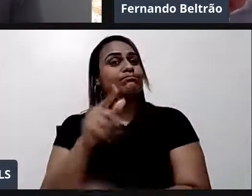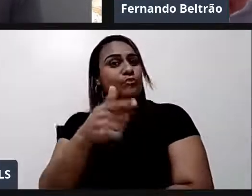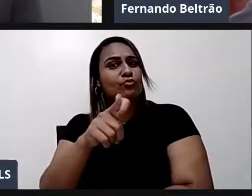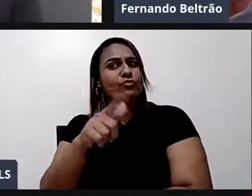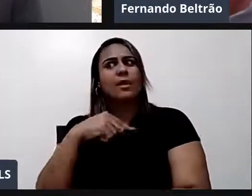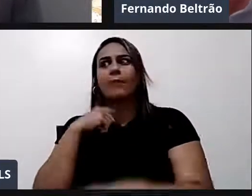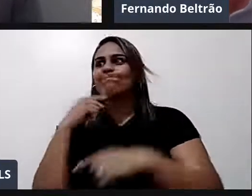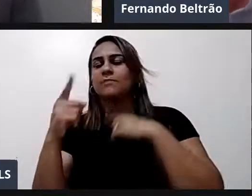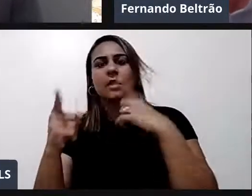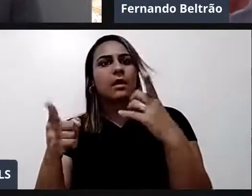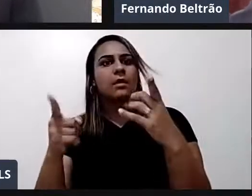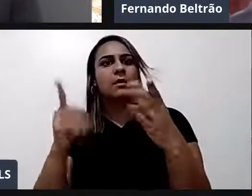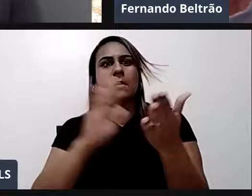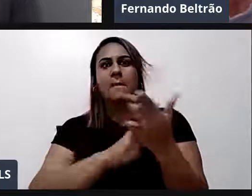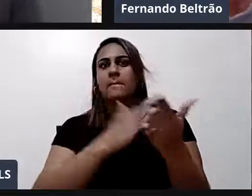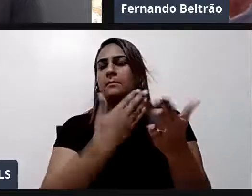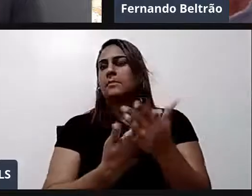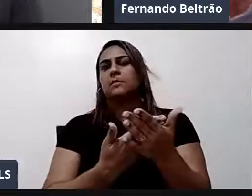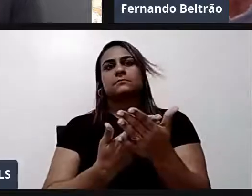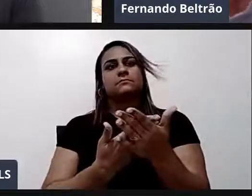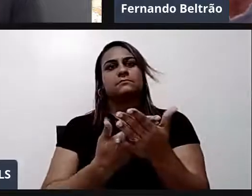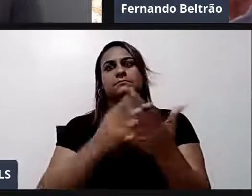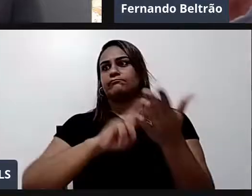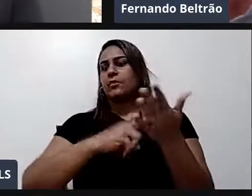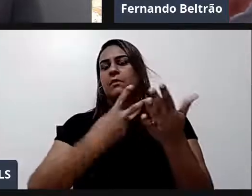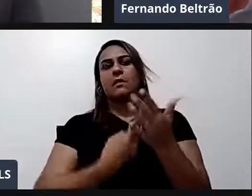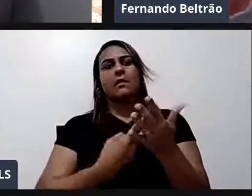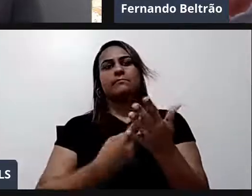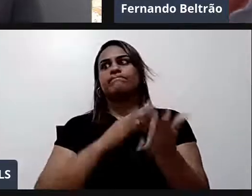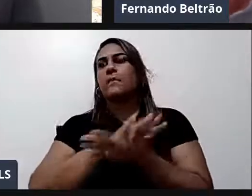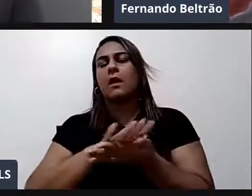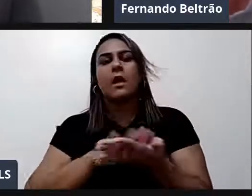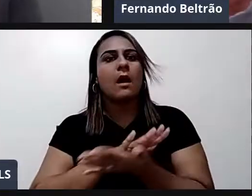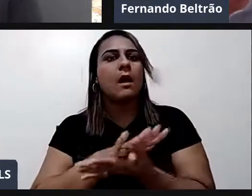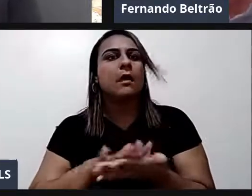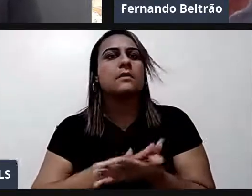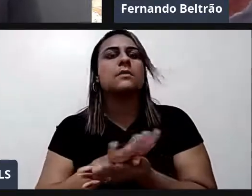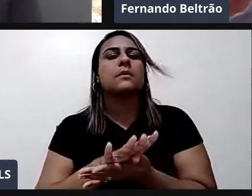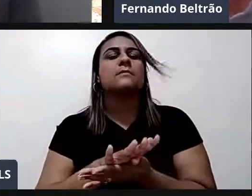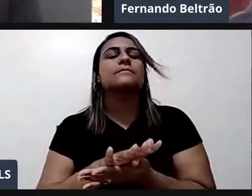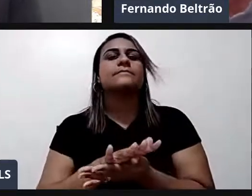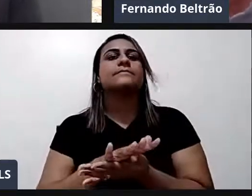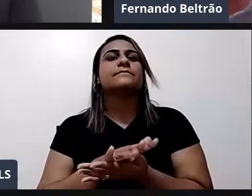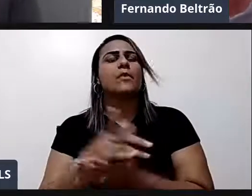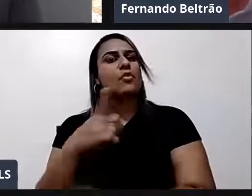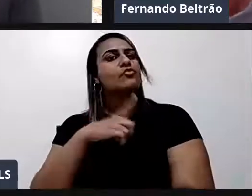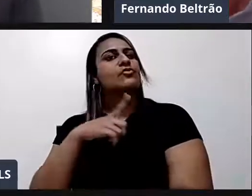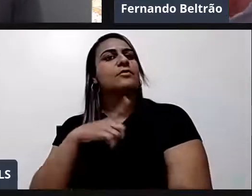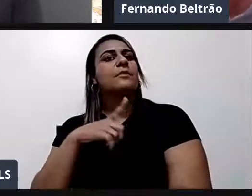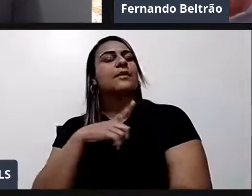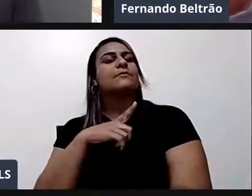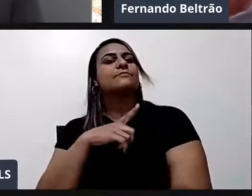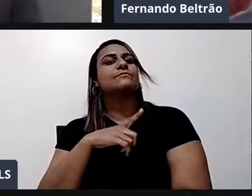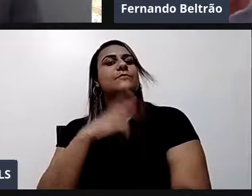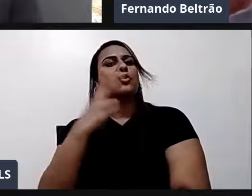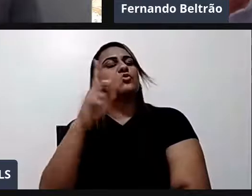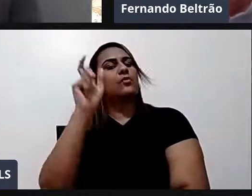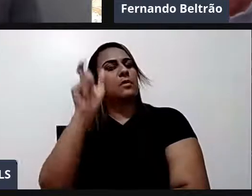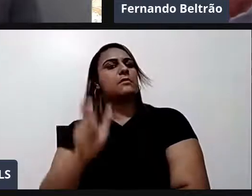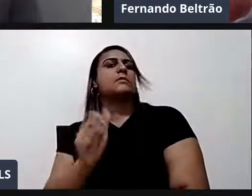Ninguém. Resultado final. Começou a aparecer. Eu tenho dois hoje. Duas pessoas que fazem tradução de algumas aulas. Mas não tem